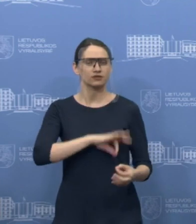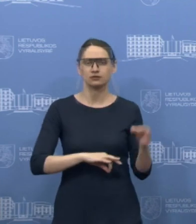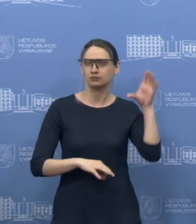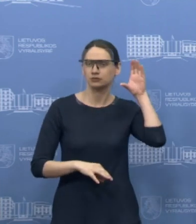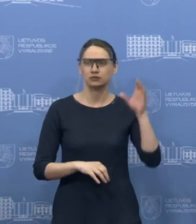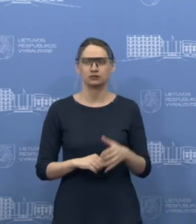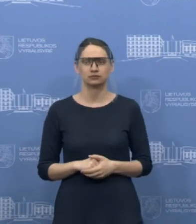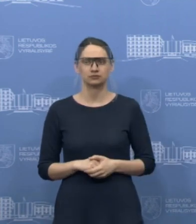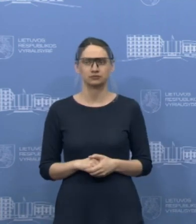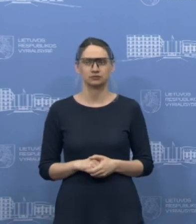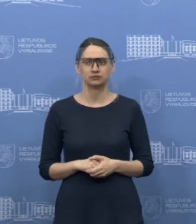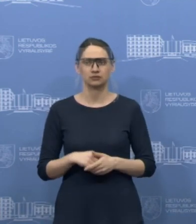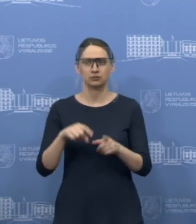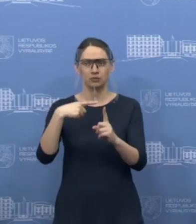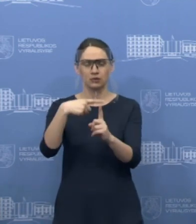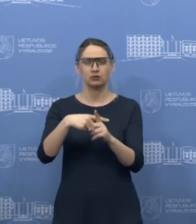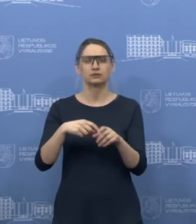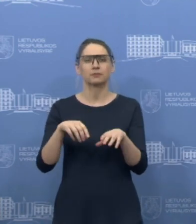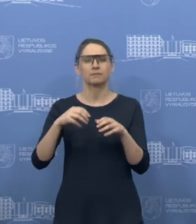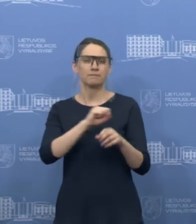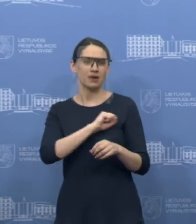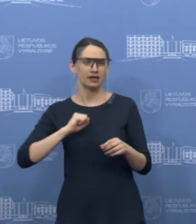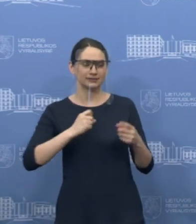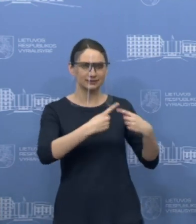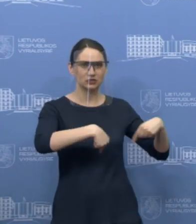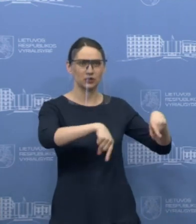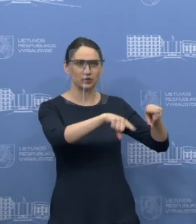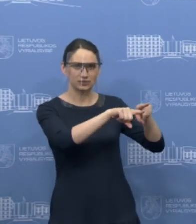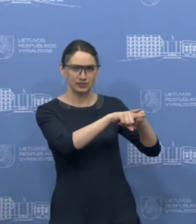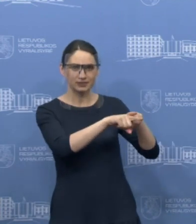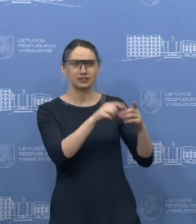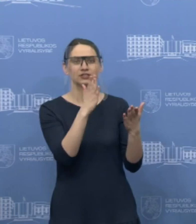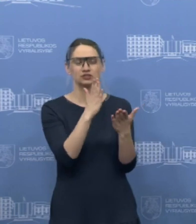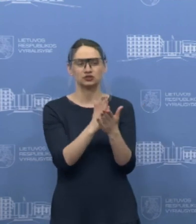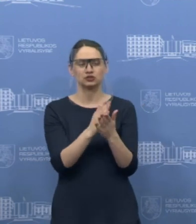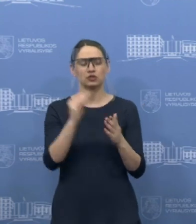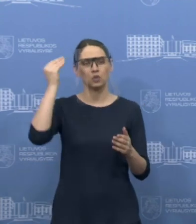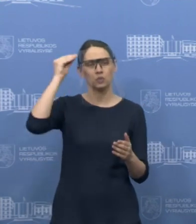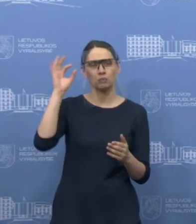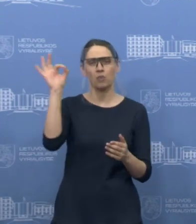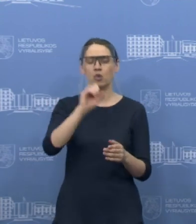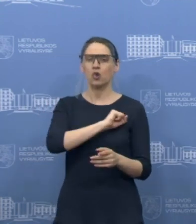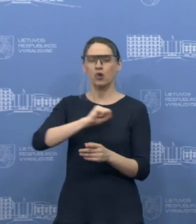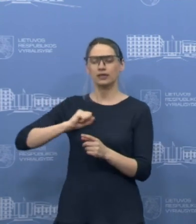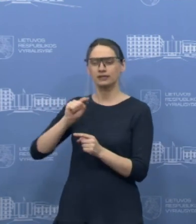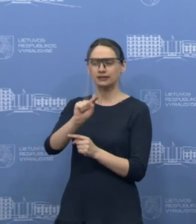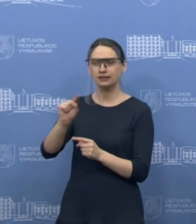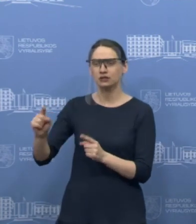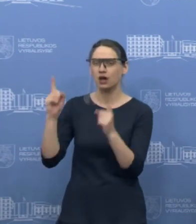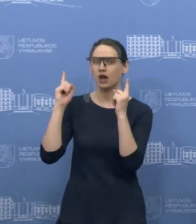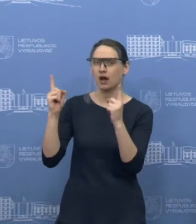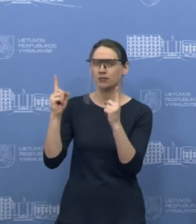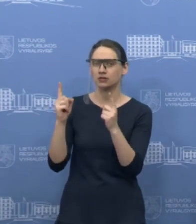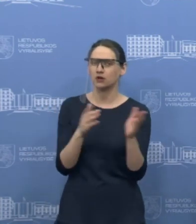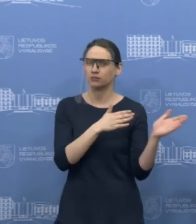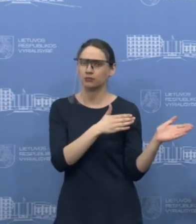susitikime medicinos ekspertai išreiškia susirūpinimo dėl medikų apsaugojimo ir gydimo įstaigų nenutrūkstamos veiklos